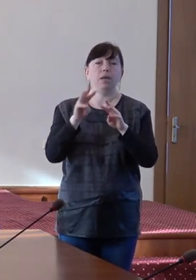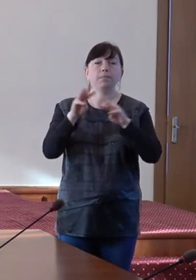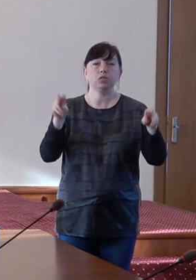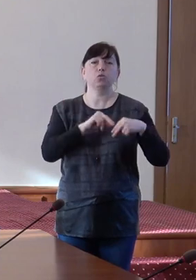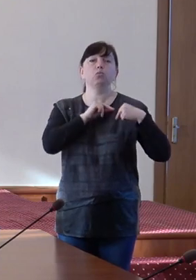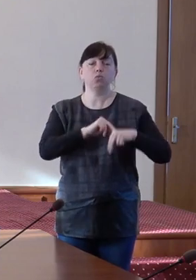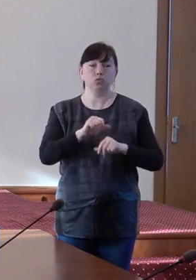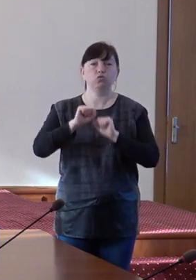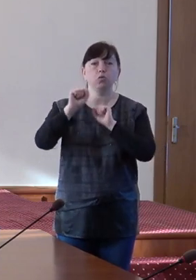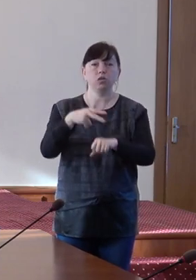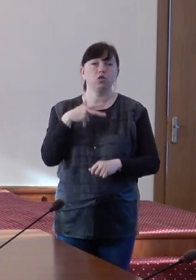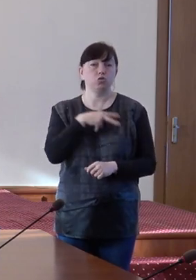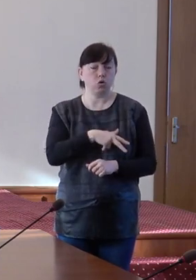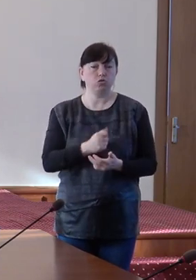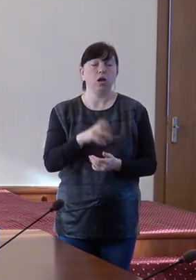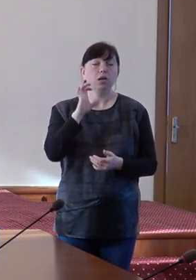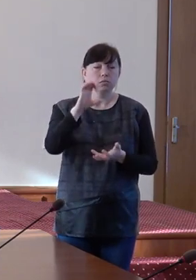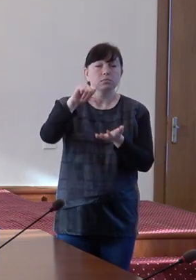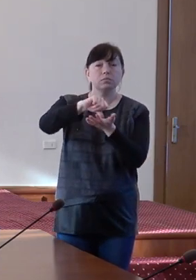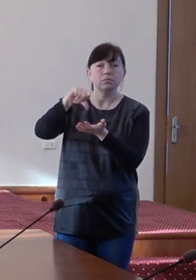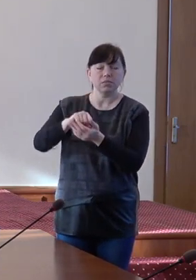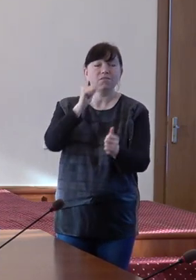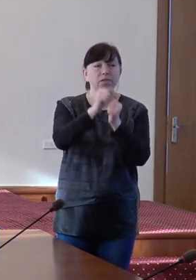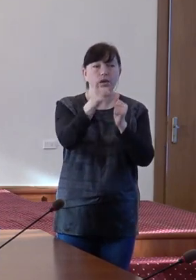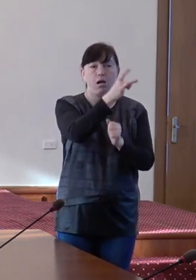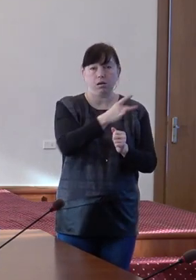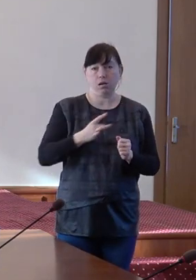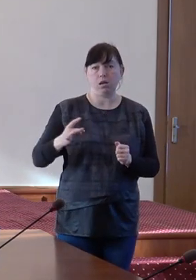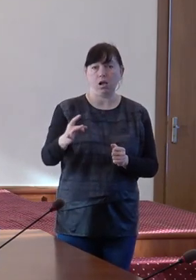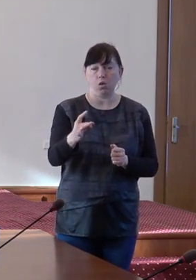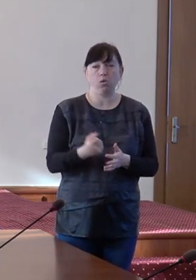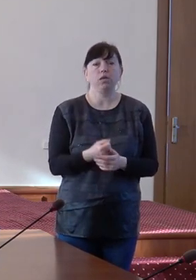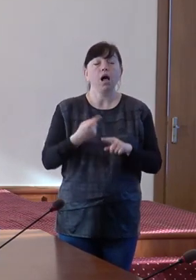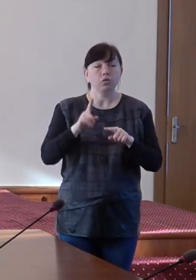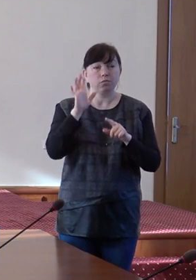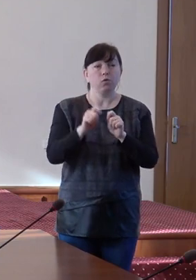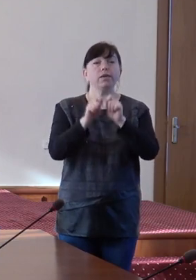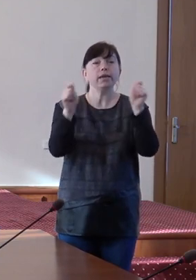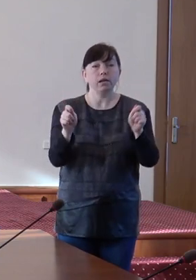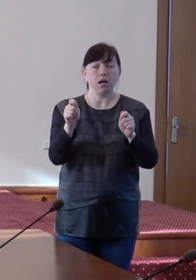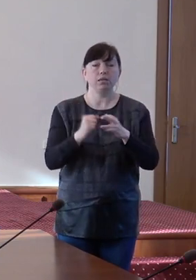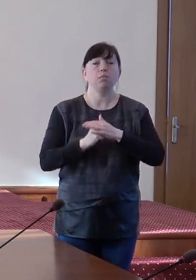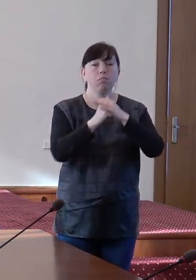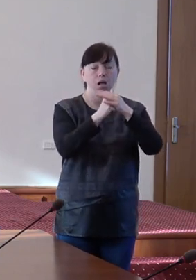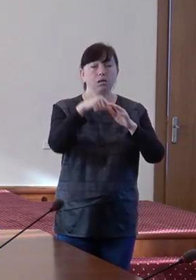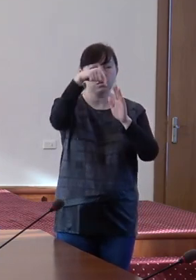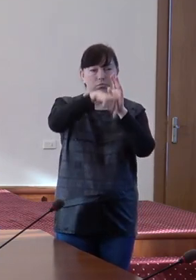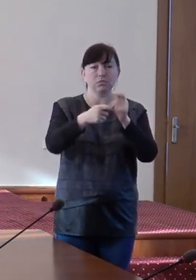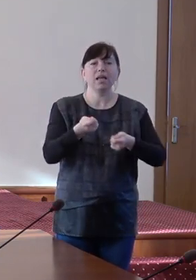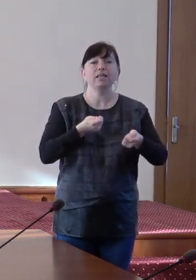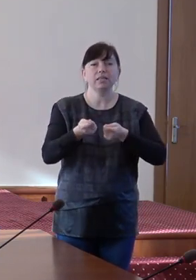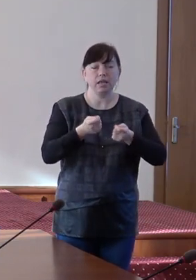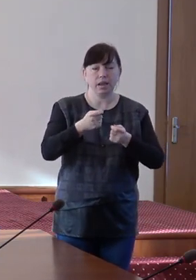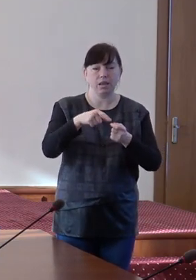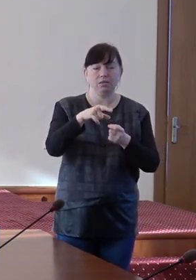Muncii și Protecției Sociale, cu reprezentanță în fiecare raion. Acestea vor fi create în baza direcțiilor actuale